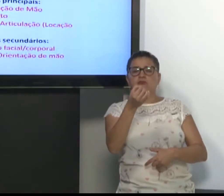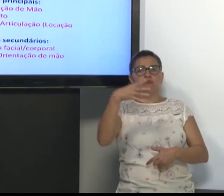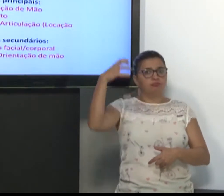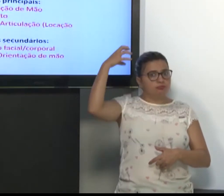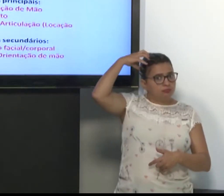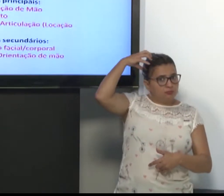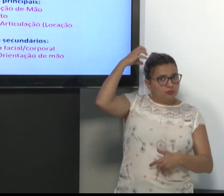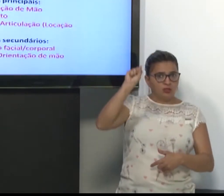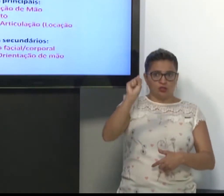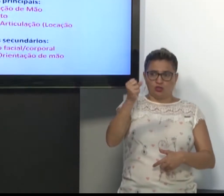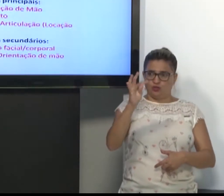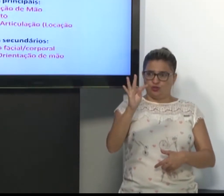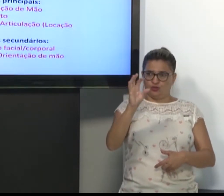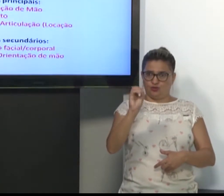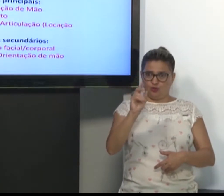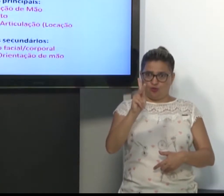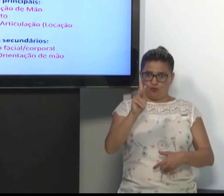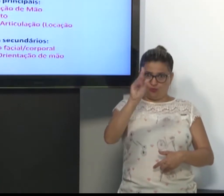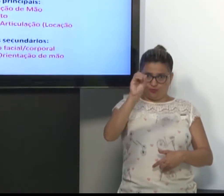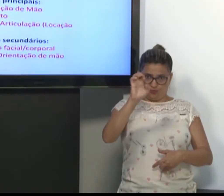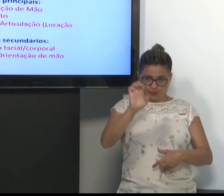Em 1960, Estocol.